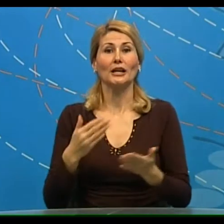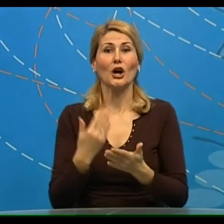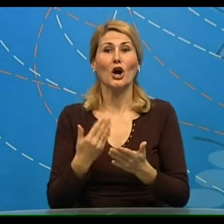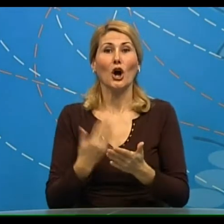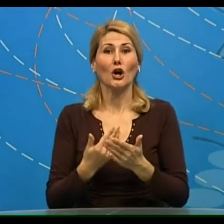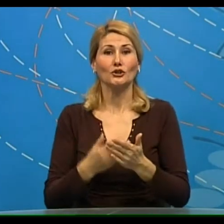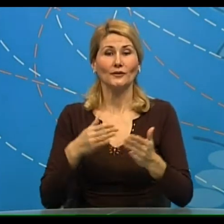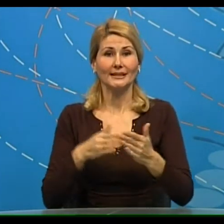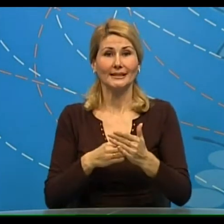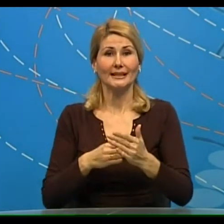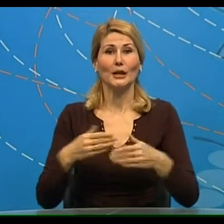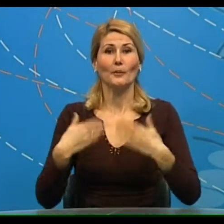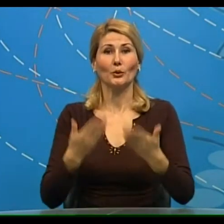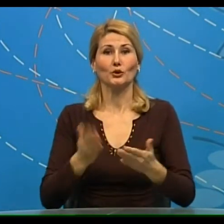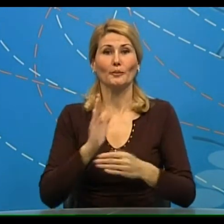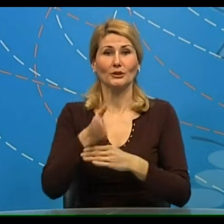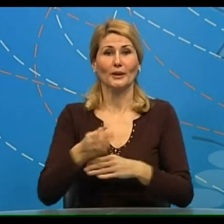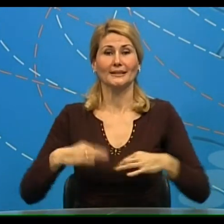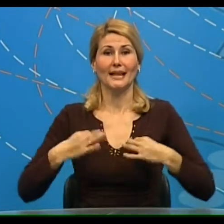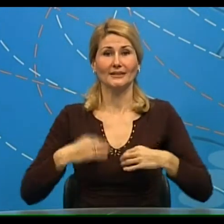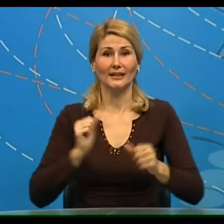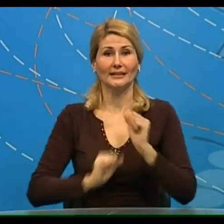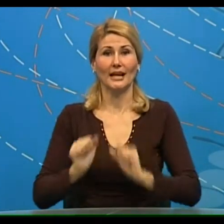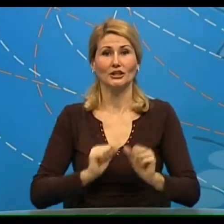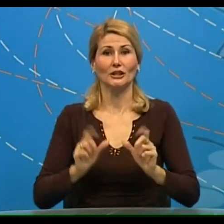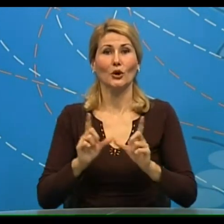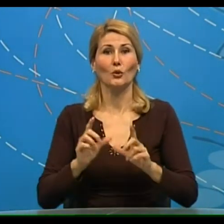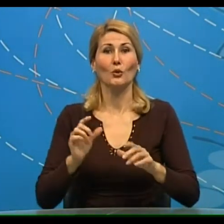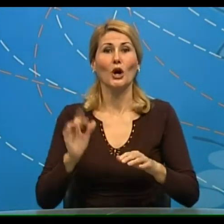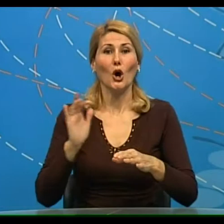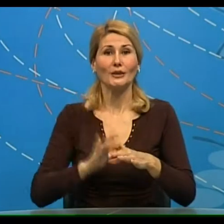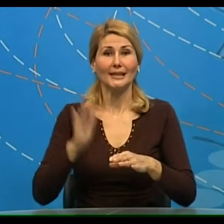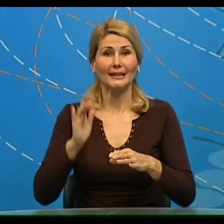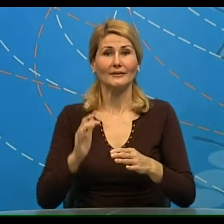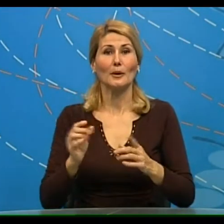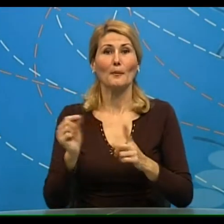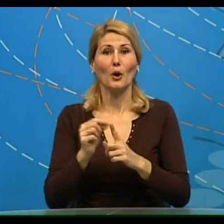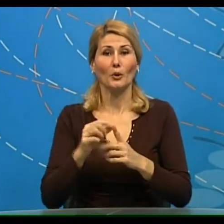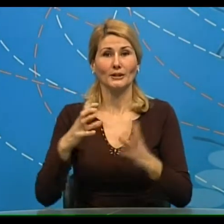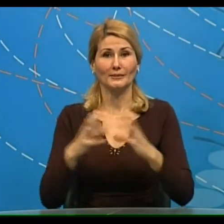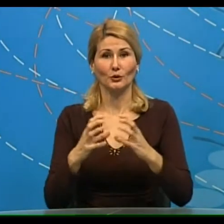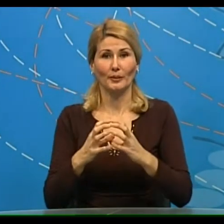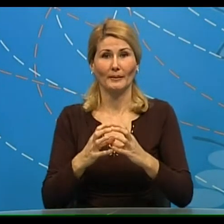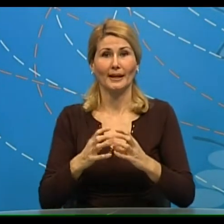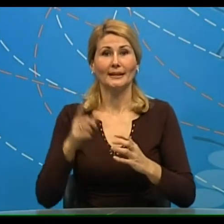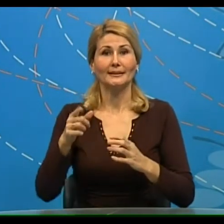pružanje pristupačnosti zdravstvene zaštite u osetljivim populacijonim grupama. Tim mobilne